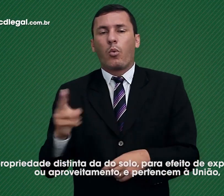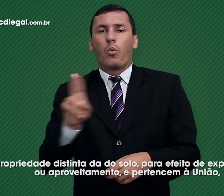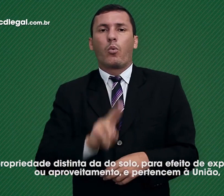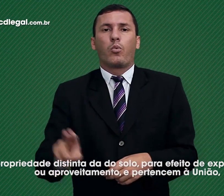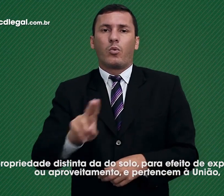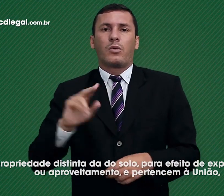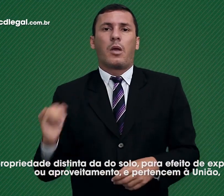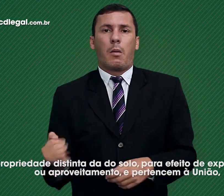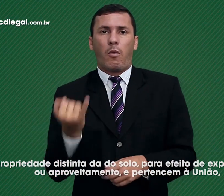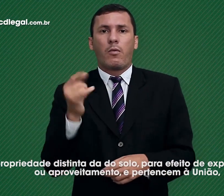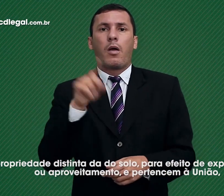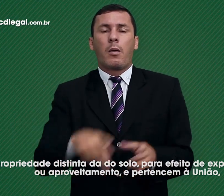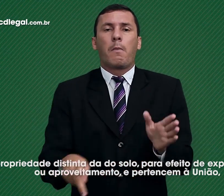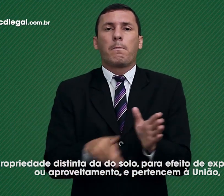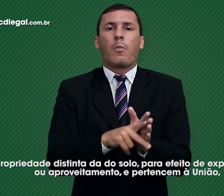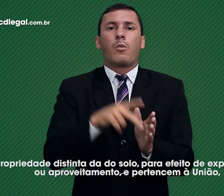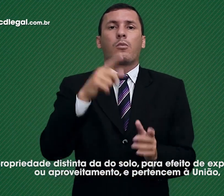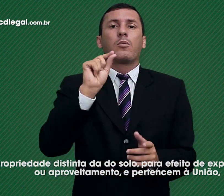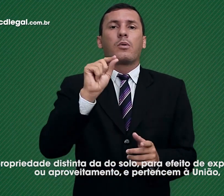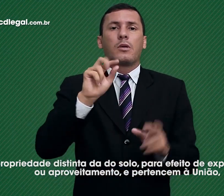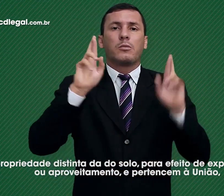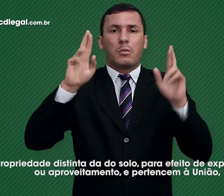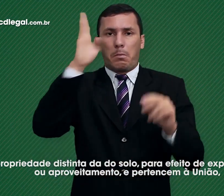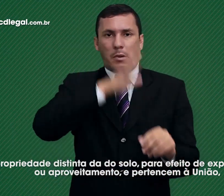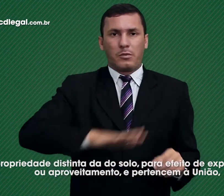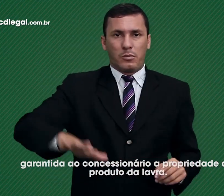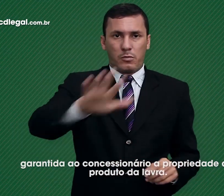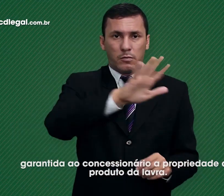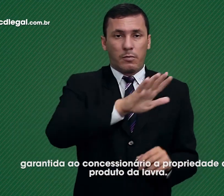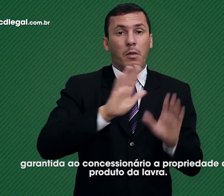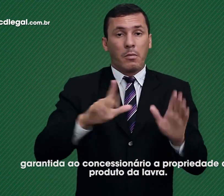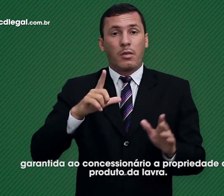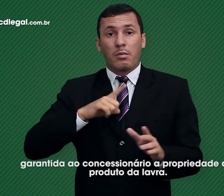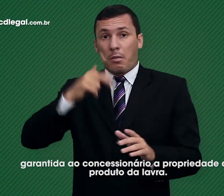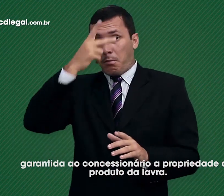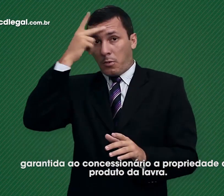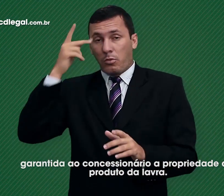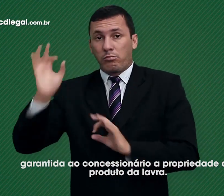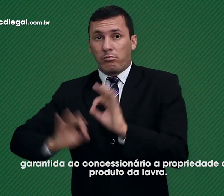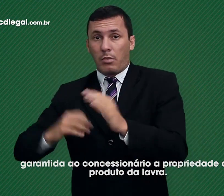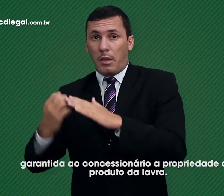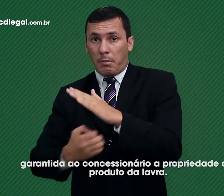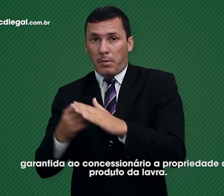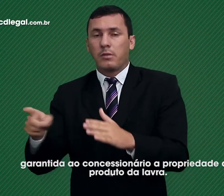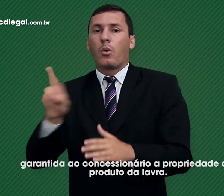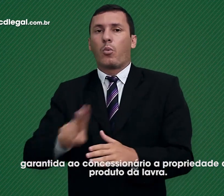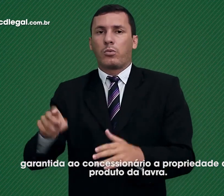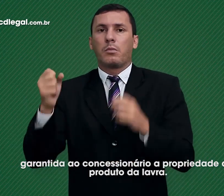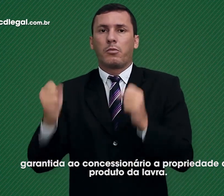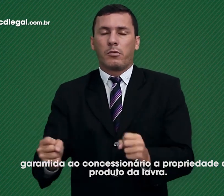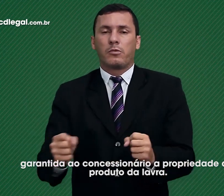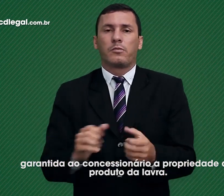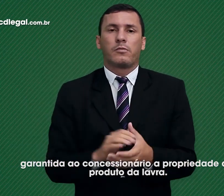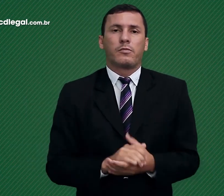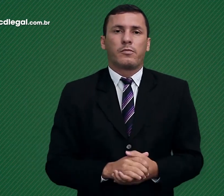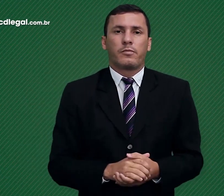ou aproveitamento e pertencem à união garantida ao concessionário a propriedade do produto da lavra.